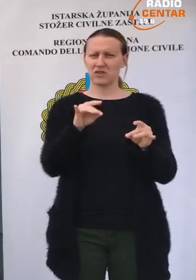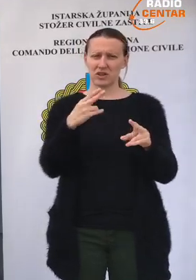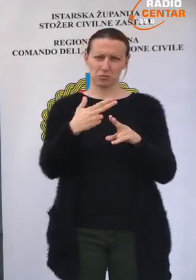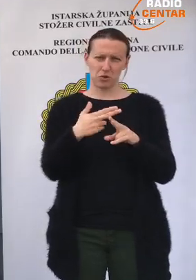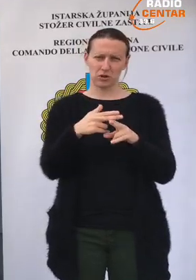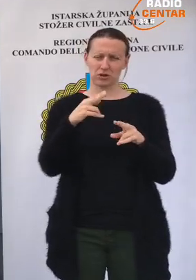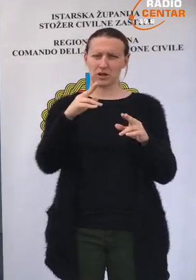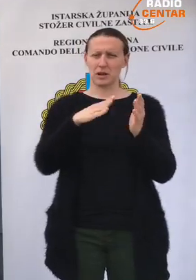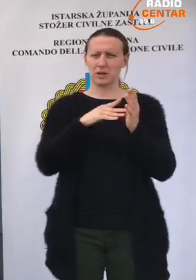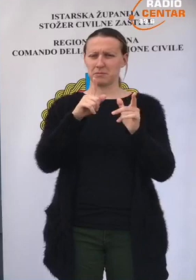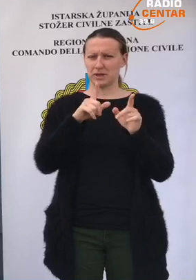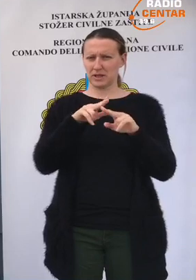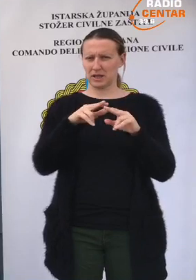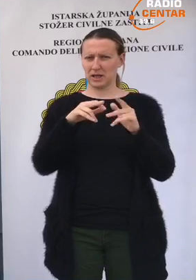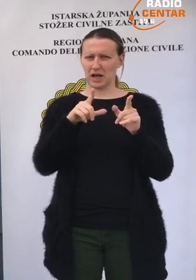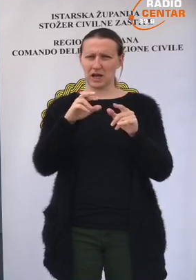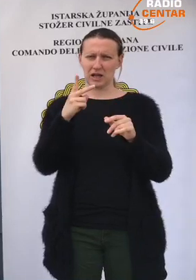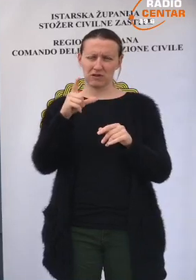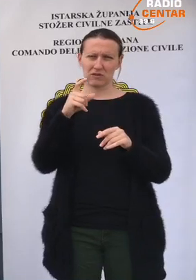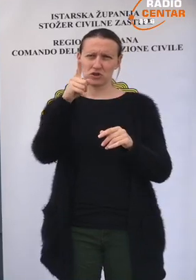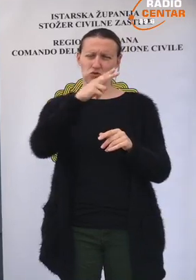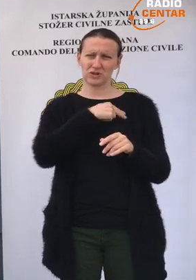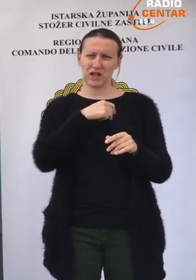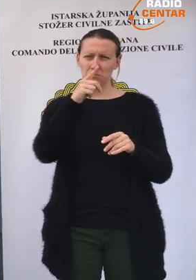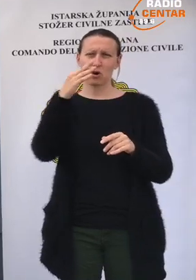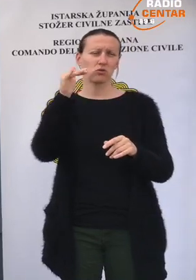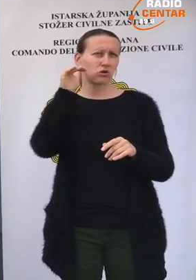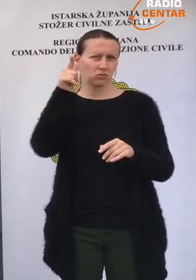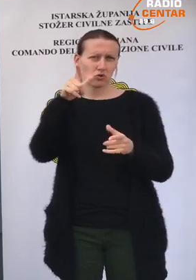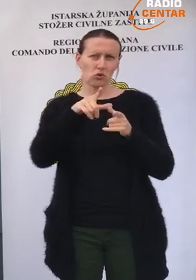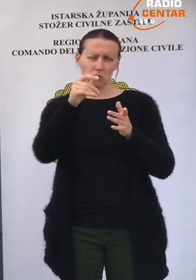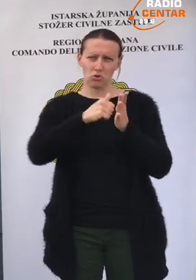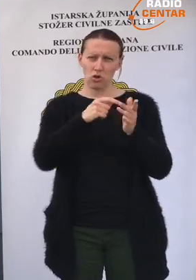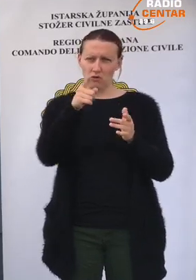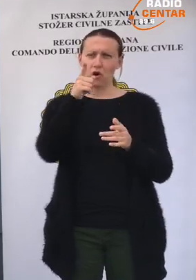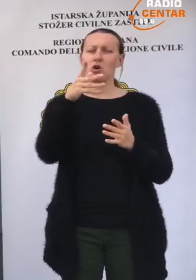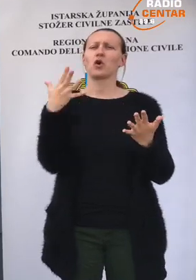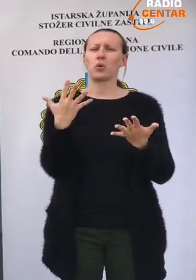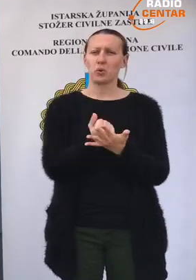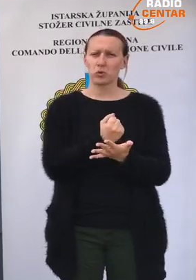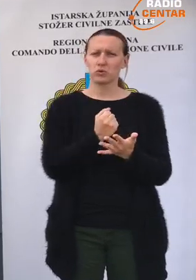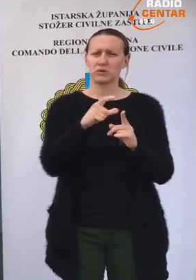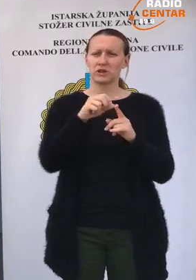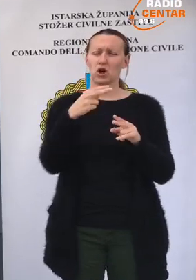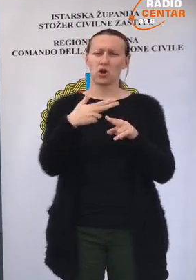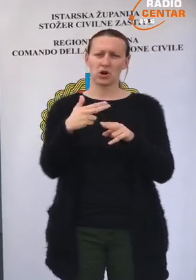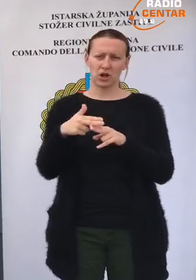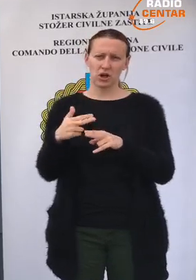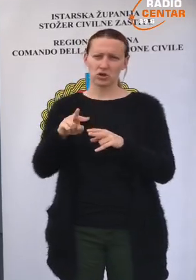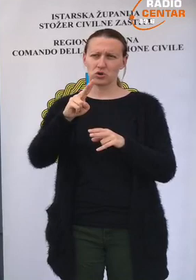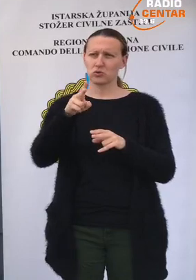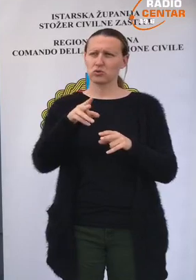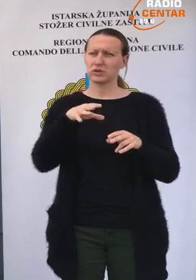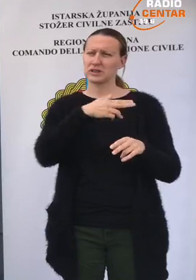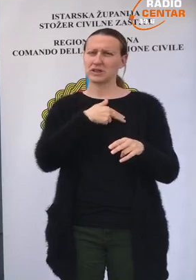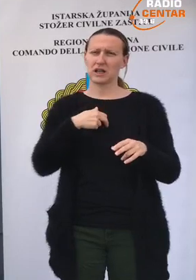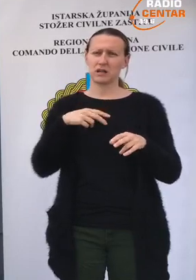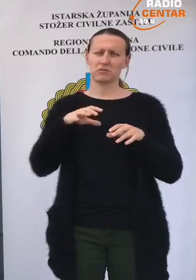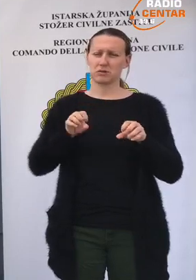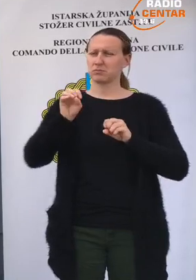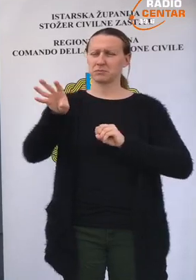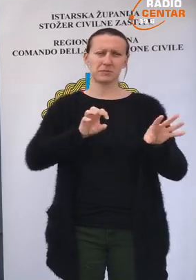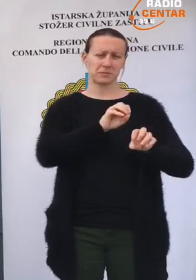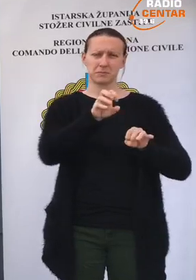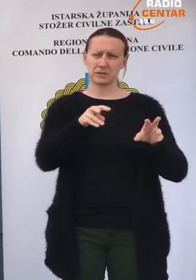infektivne bolesti Fran Mihanjević i koliko sam čula u medijima, oni su uspjeli dijelom razriješiti iz drugih zagrebačkih